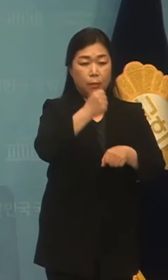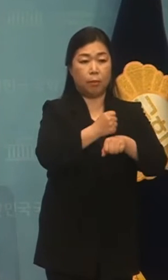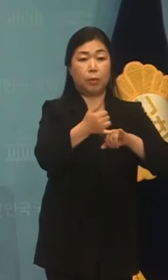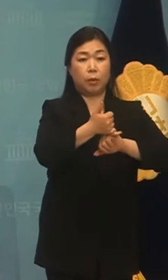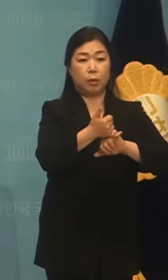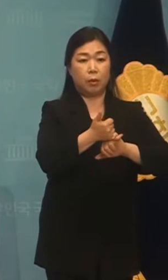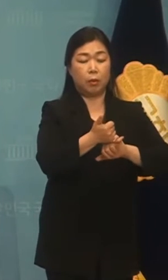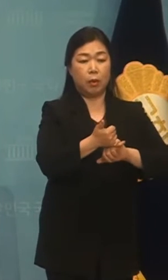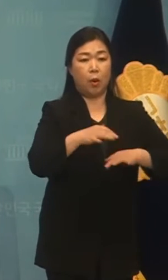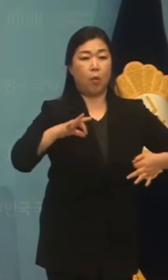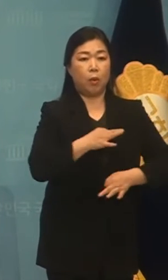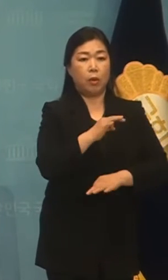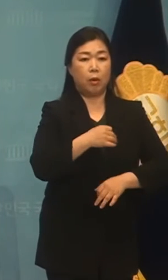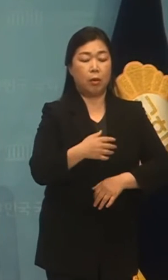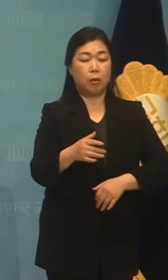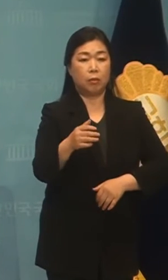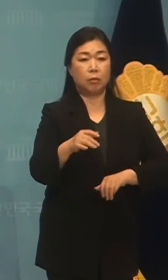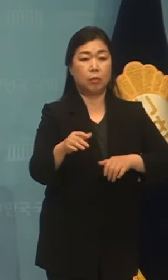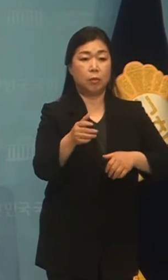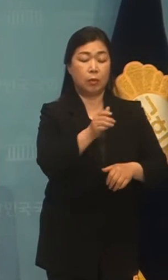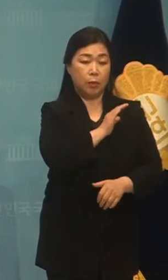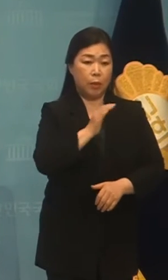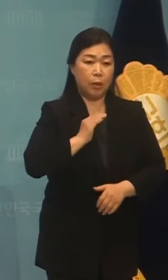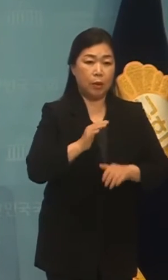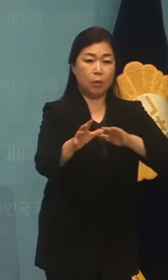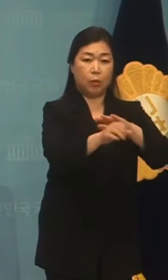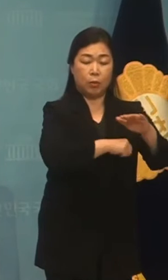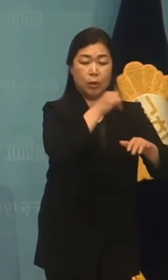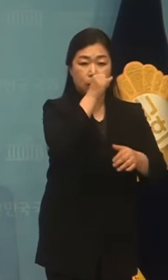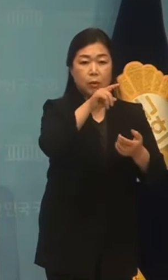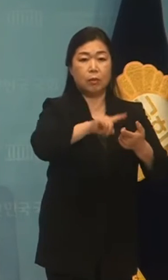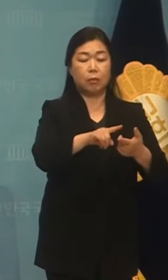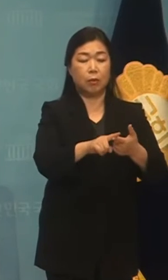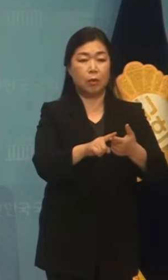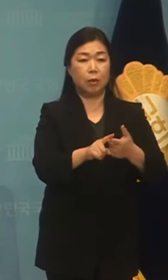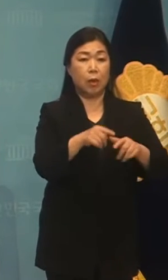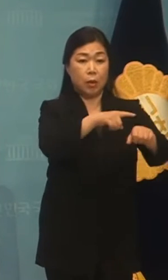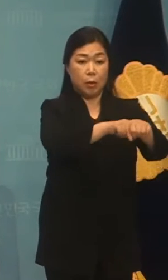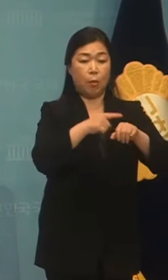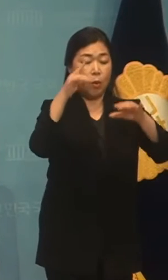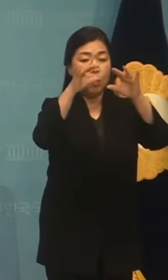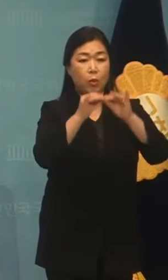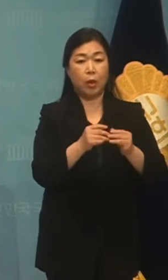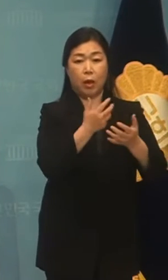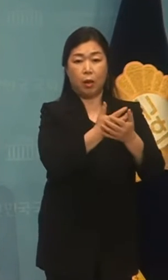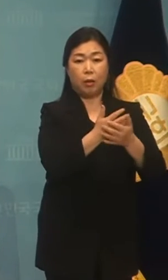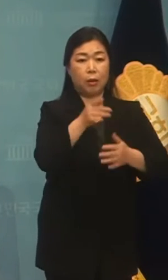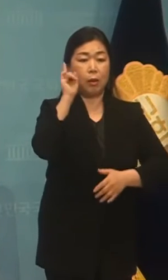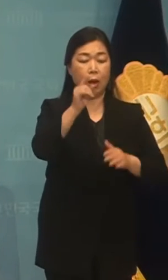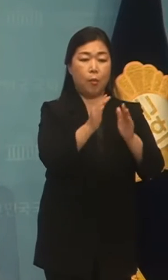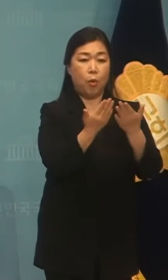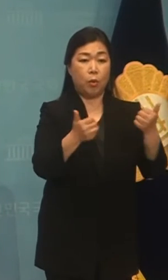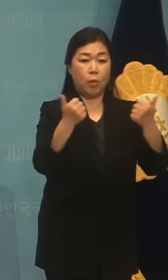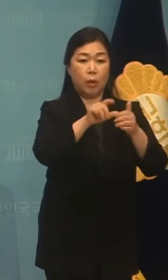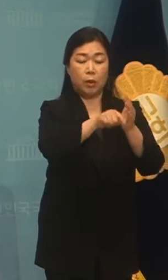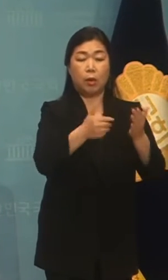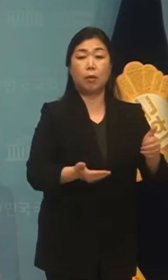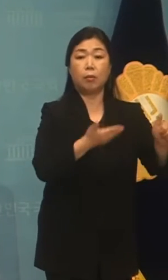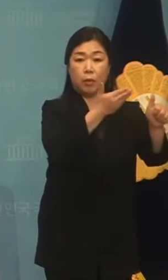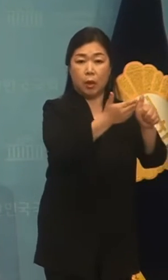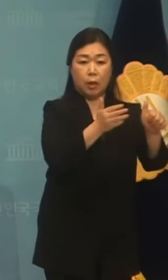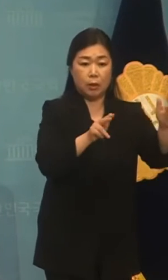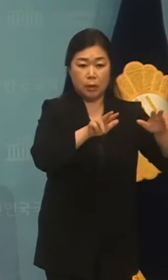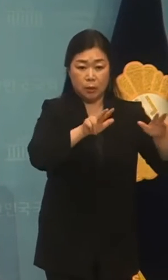배인 혐의를 받고 있는 이스타항공 사망자 이상직 의원에 대한 체포동의안이 내일 본회의에 상정될 예정입니다.